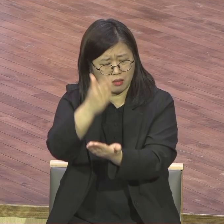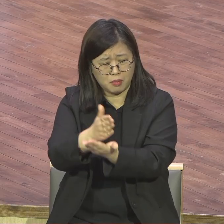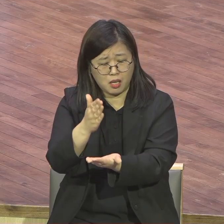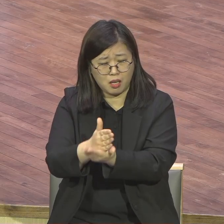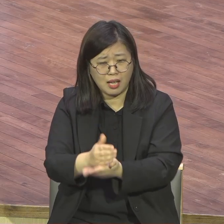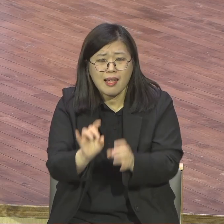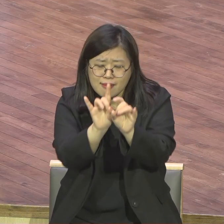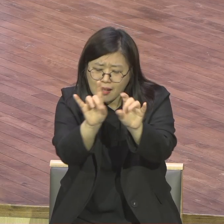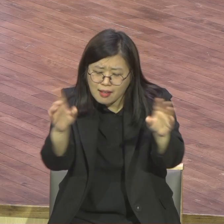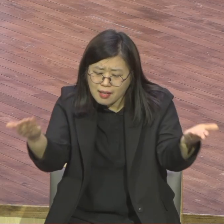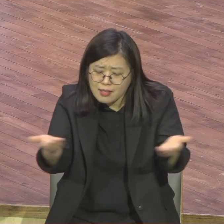세 번째